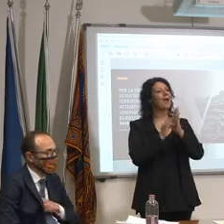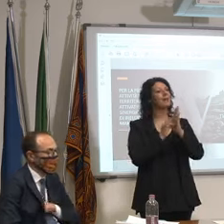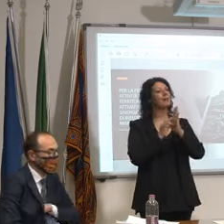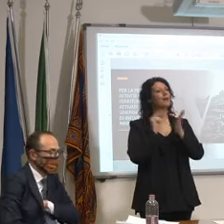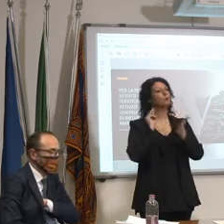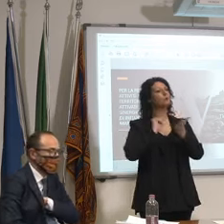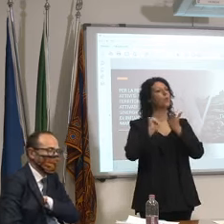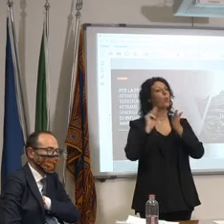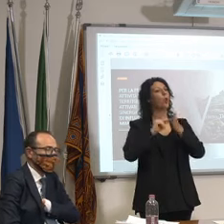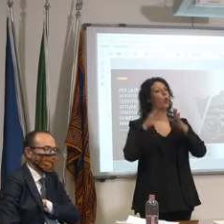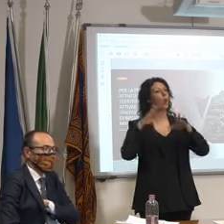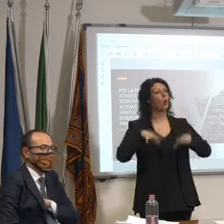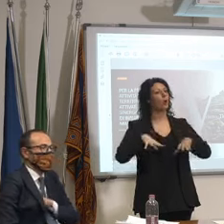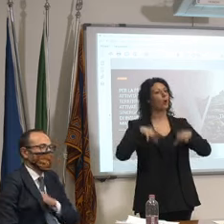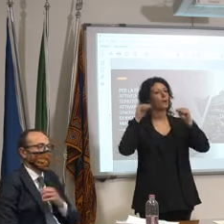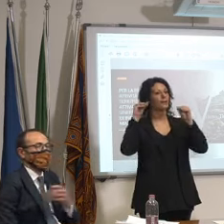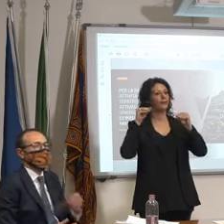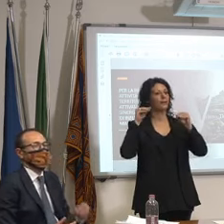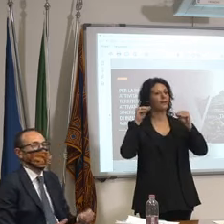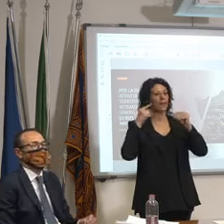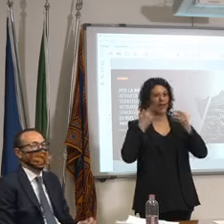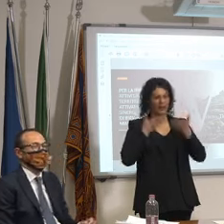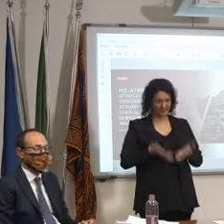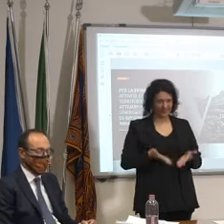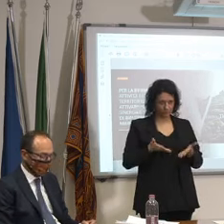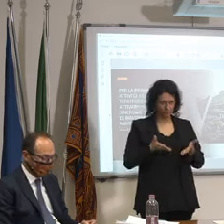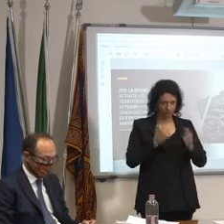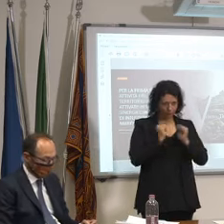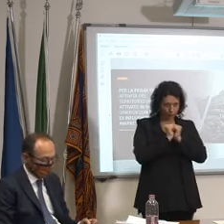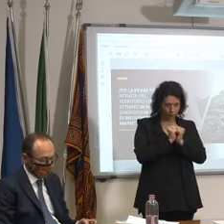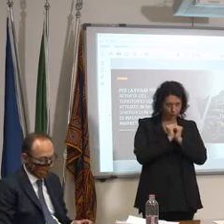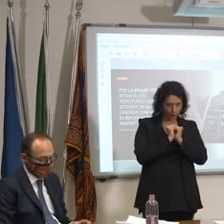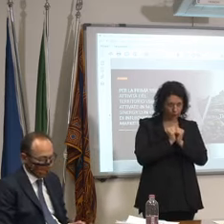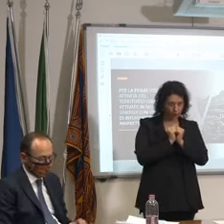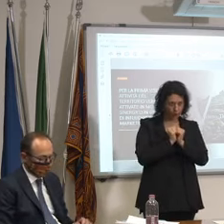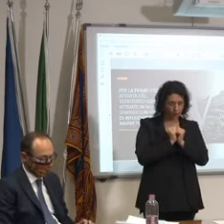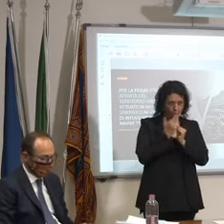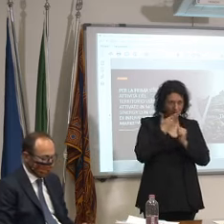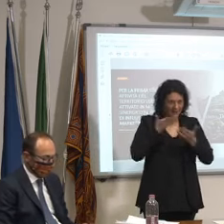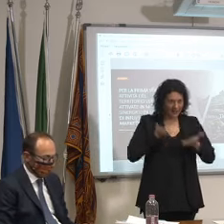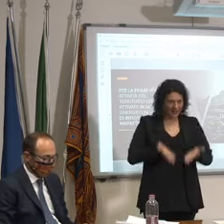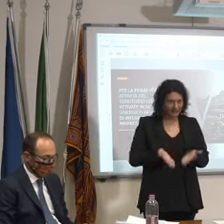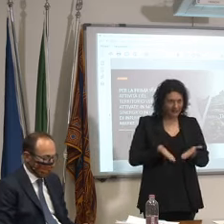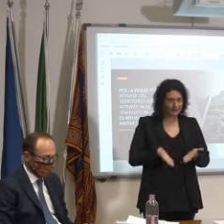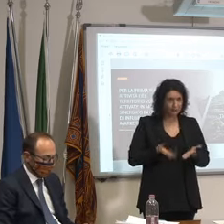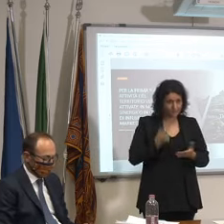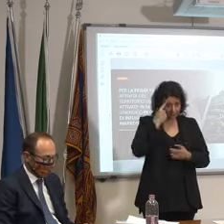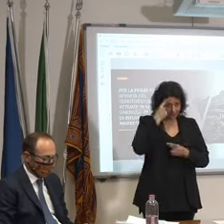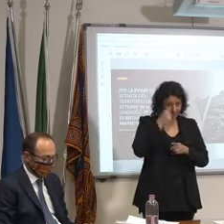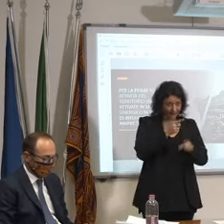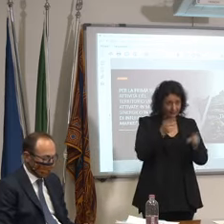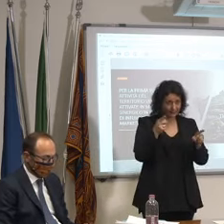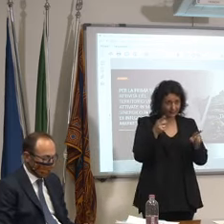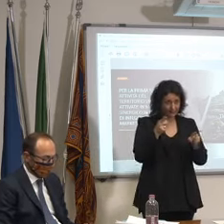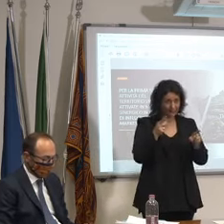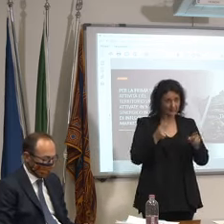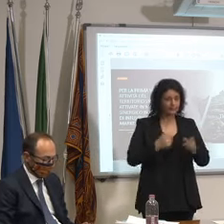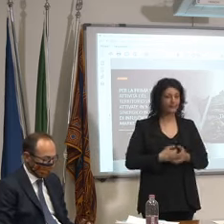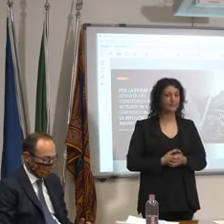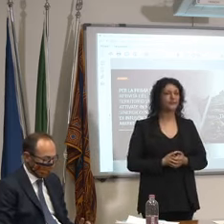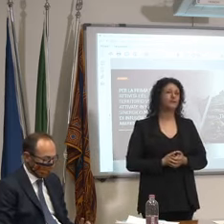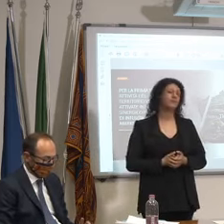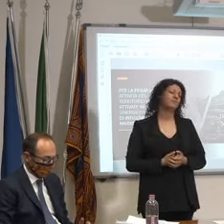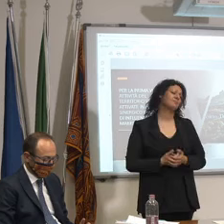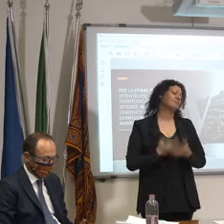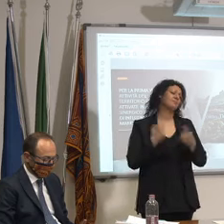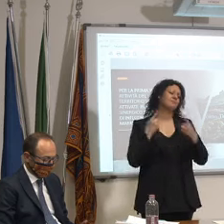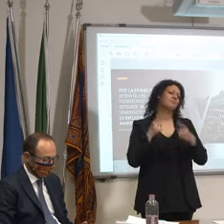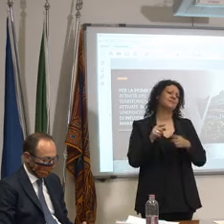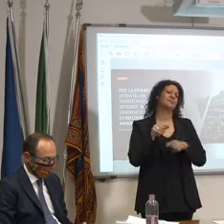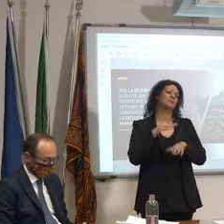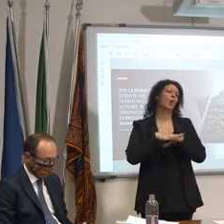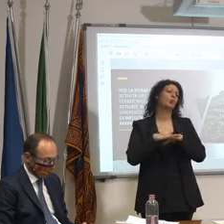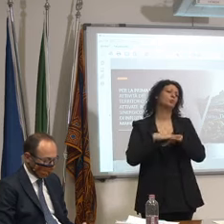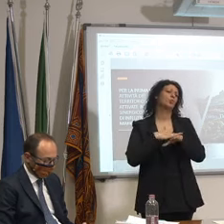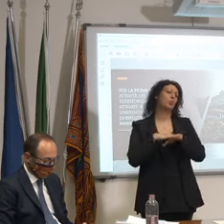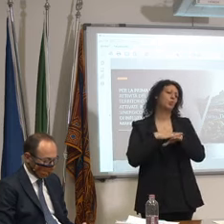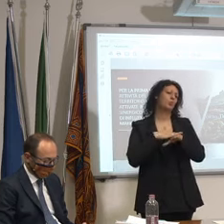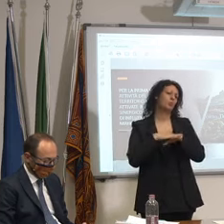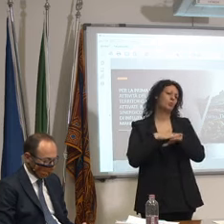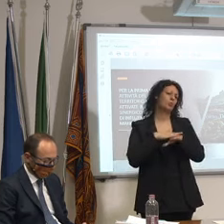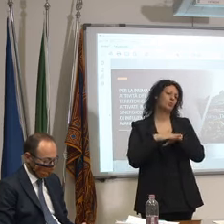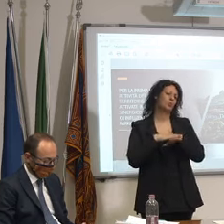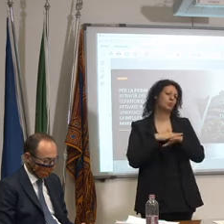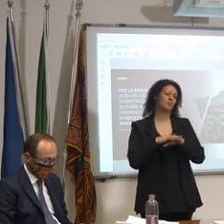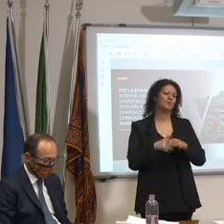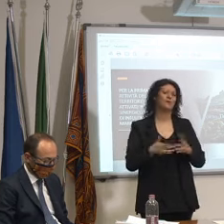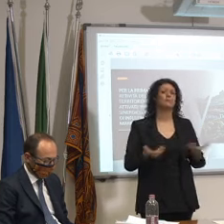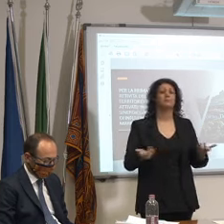primo il 10 di giugno no è un sistema che trova scuse guardate che qui il peccato